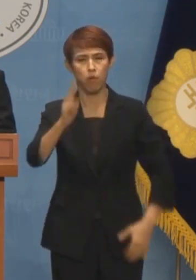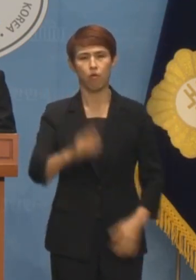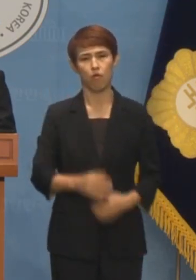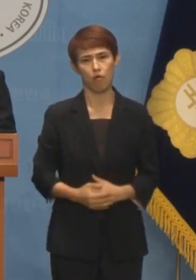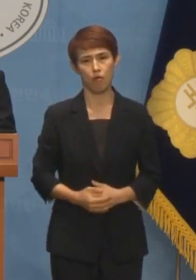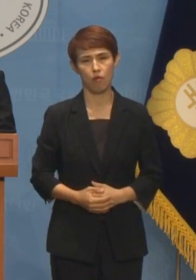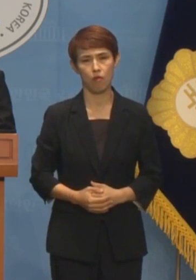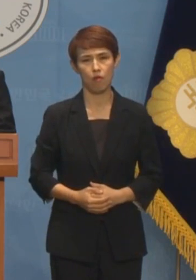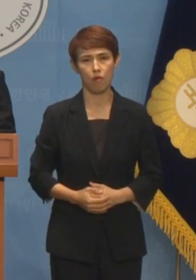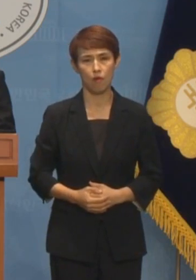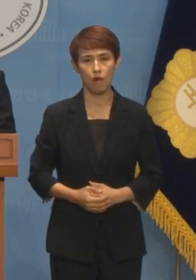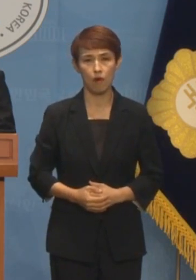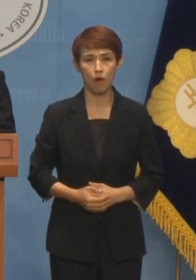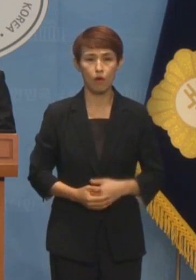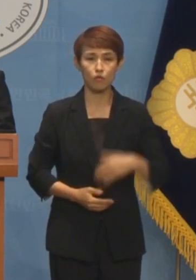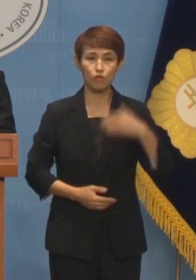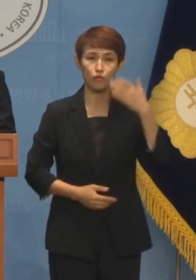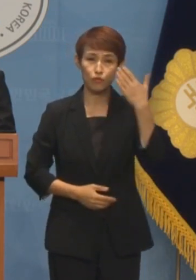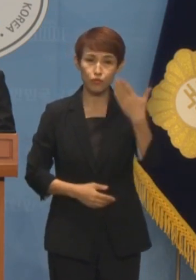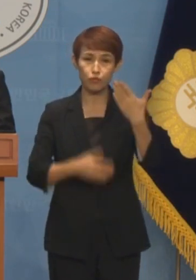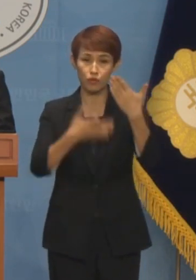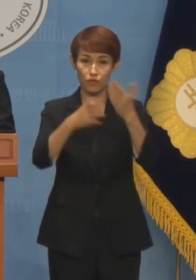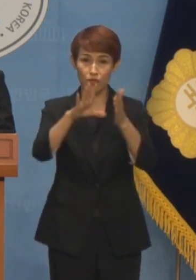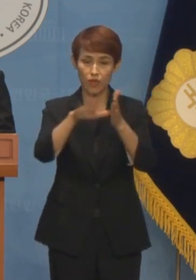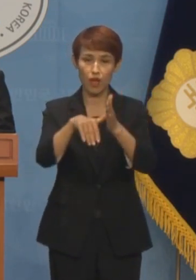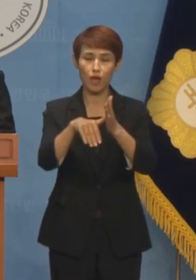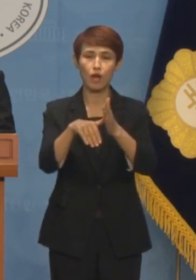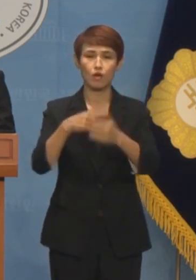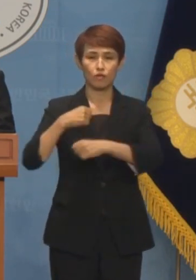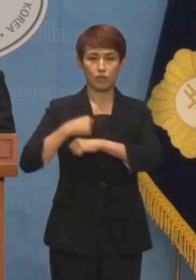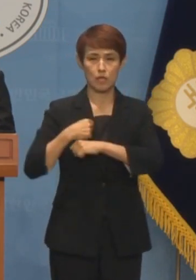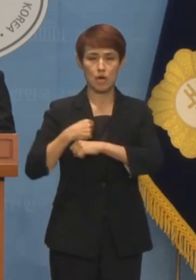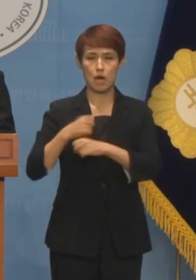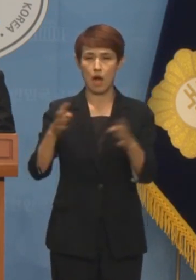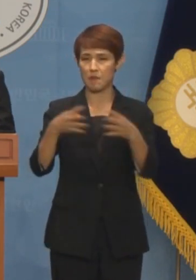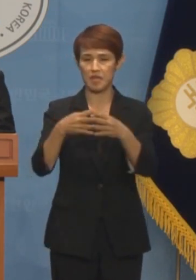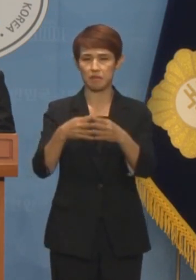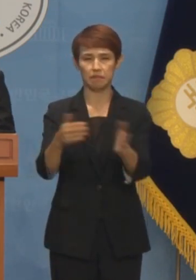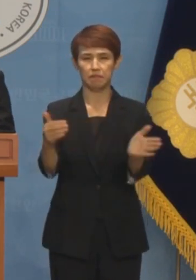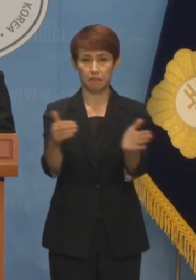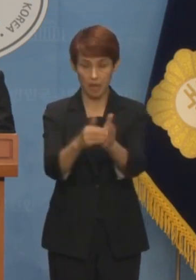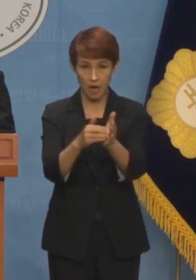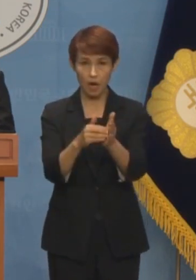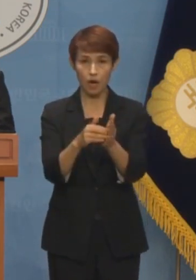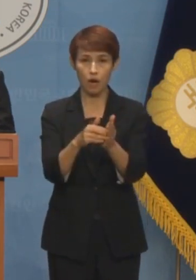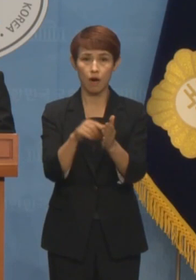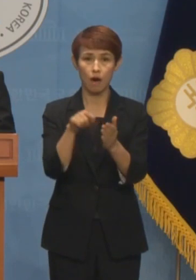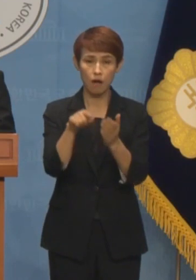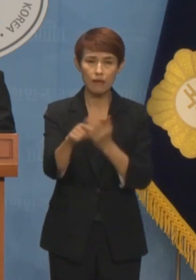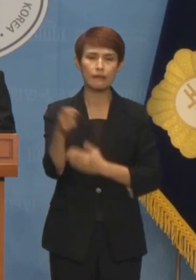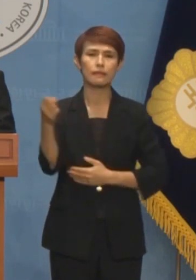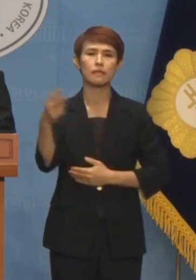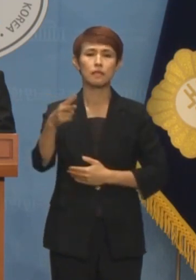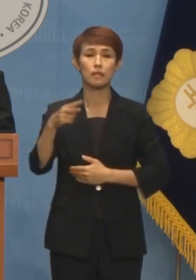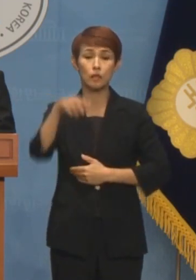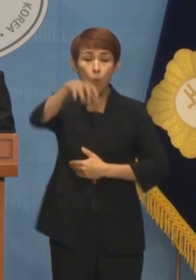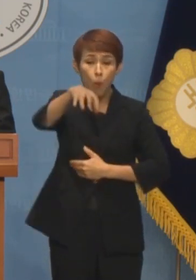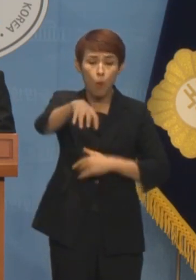해병대가 9.19 군사합의로 멈췄던 서북도서 해상사격 훈련을 근 7년 만에 재개했습니다